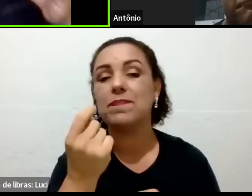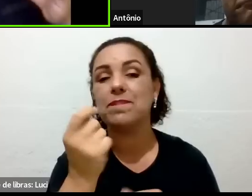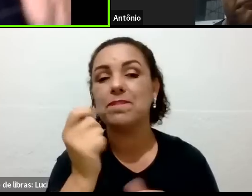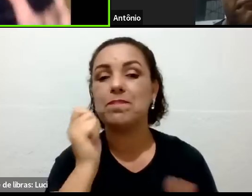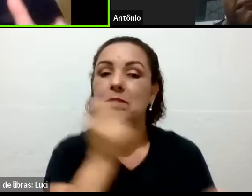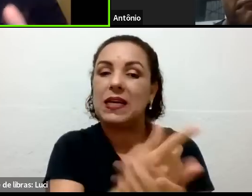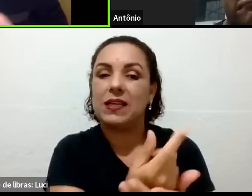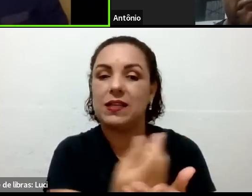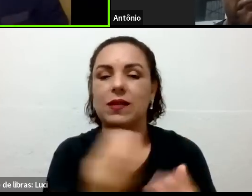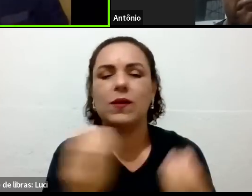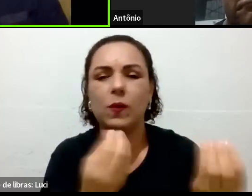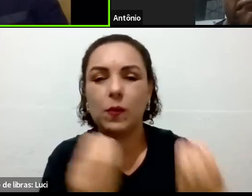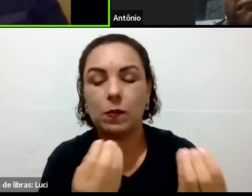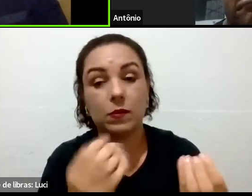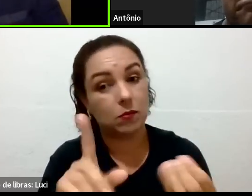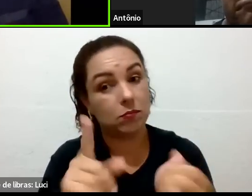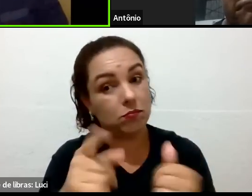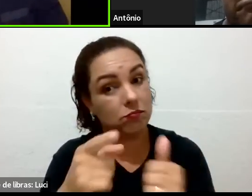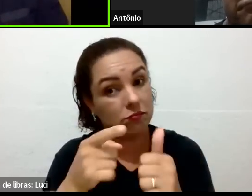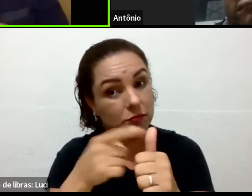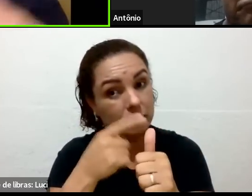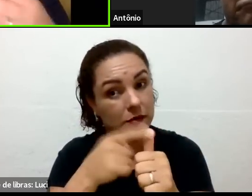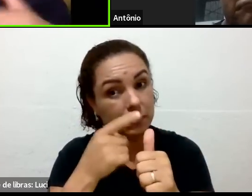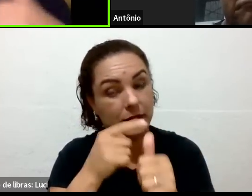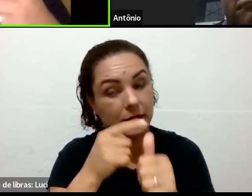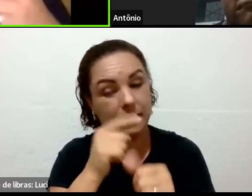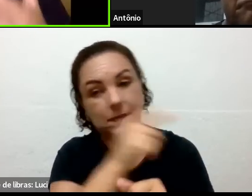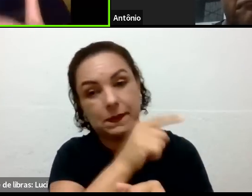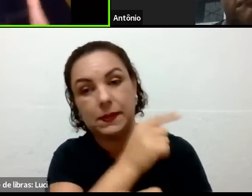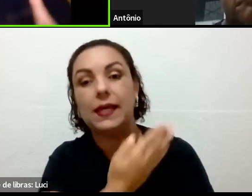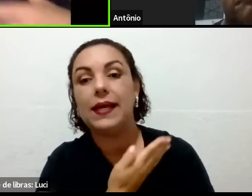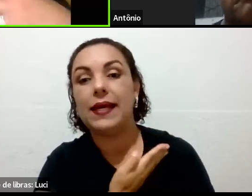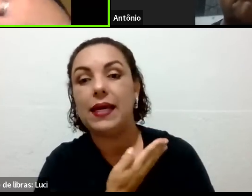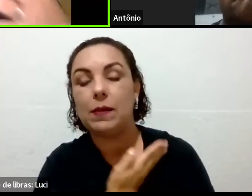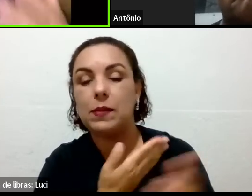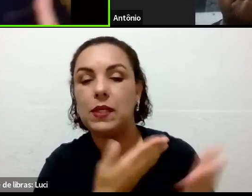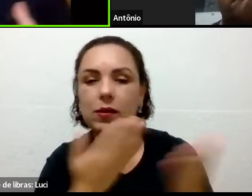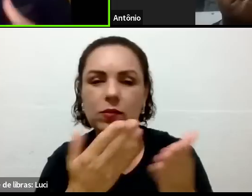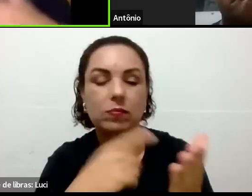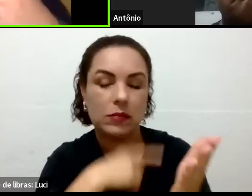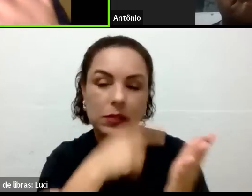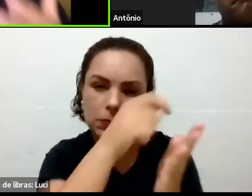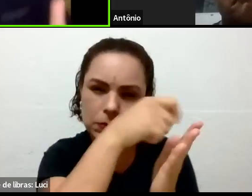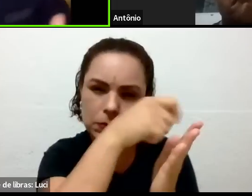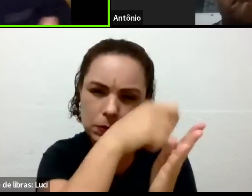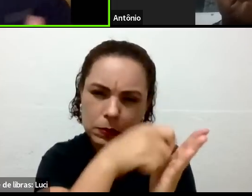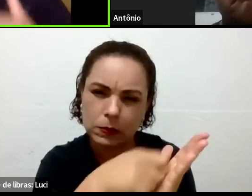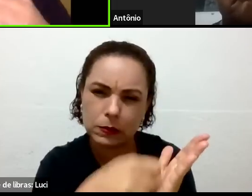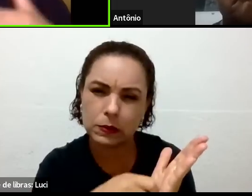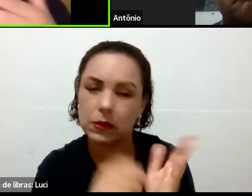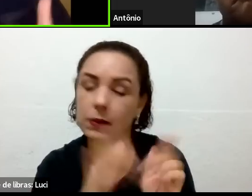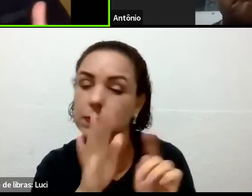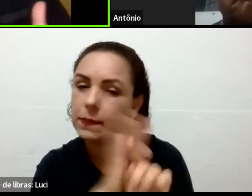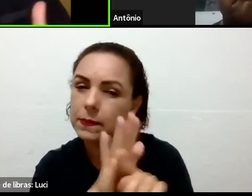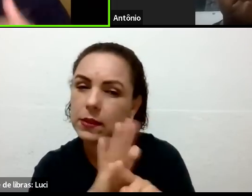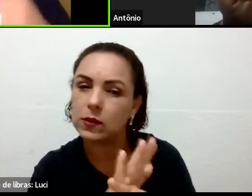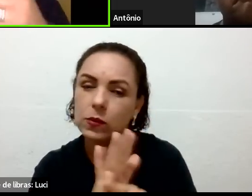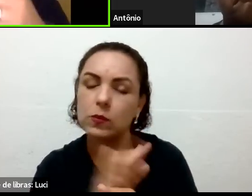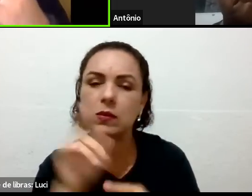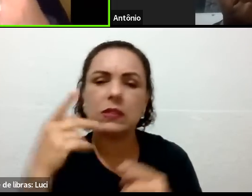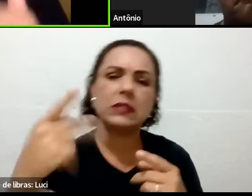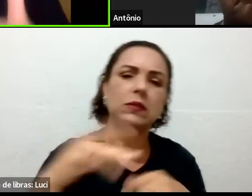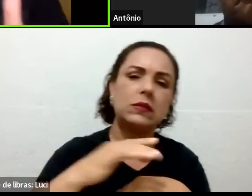fazer essa ficha de pesquisa de saúde para ele ver a rotina, como que o senhor usa, as pessoas que moram na casa, tudo isso,